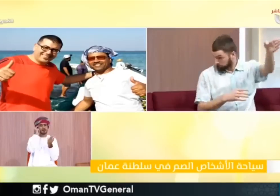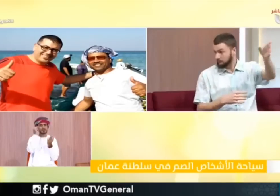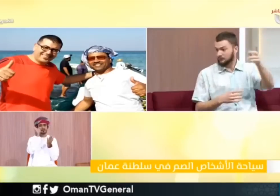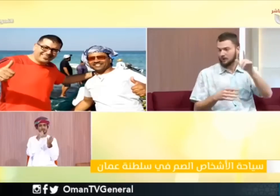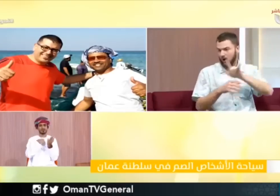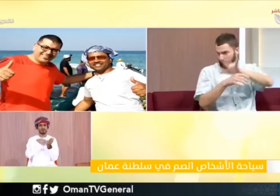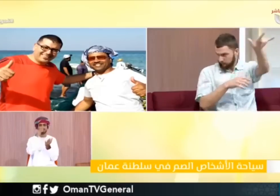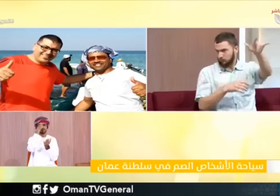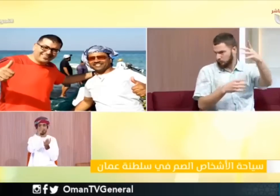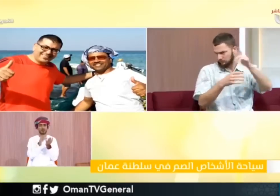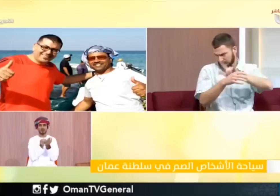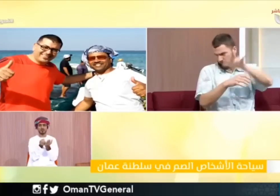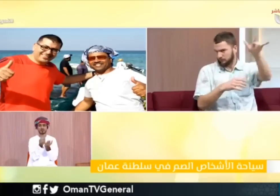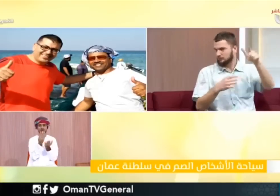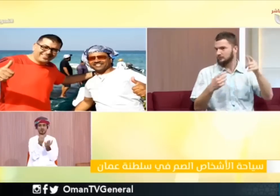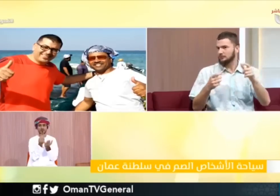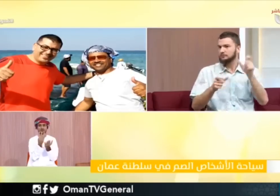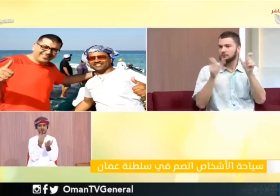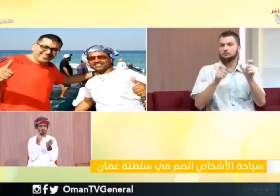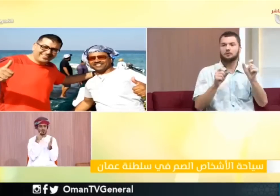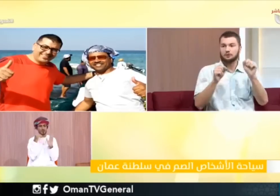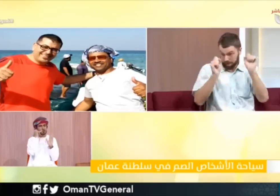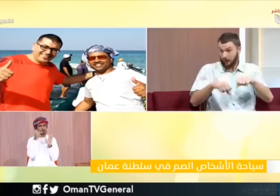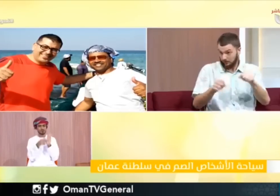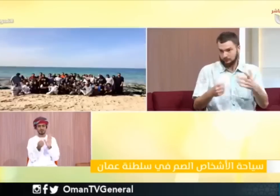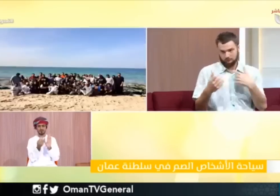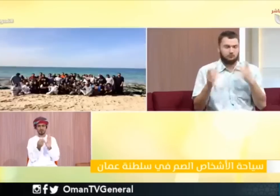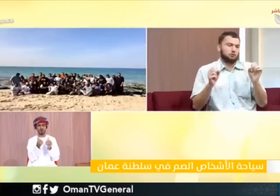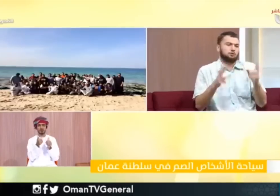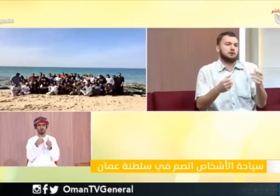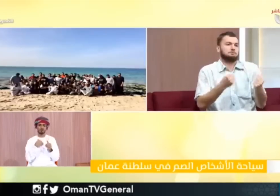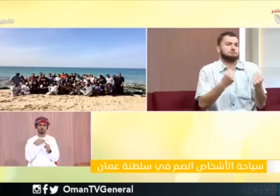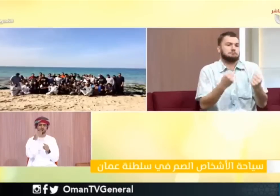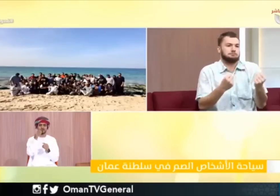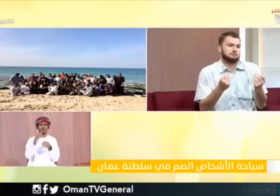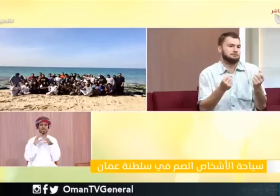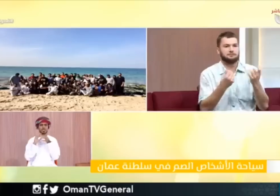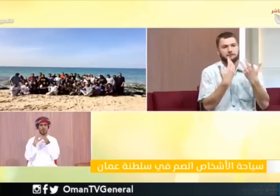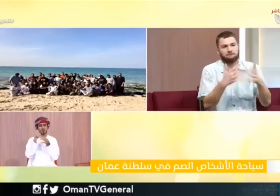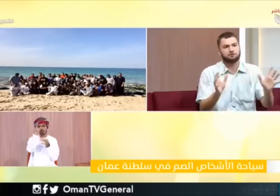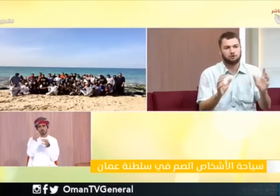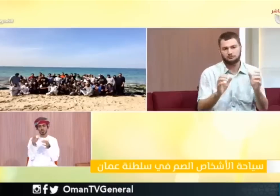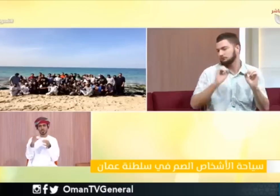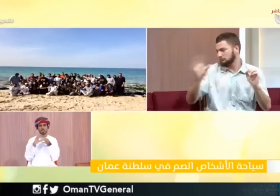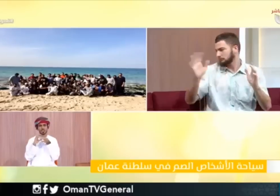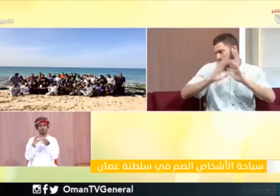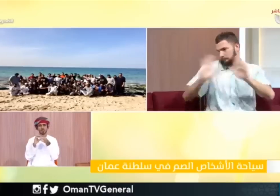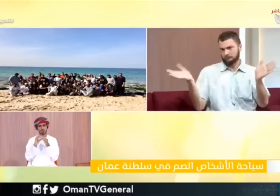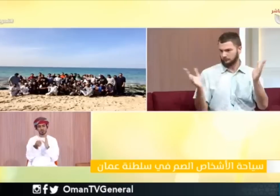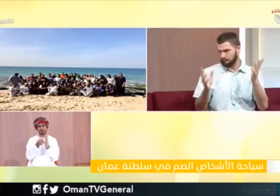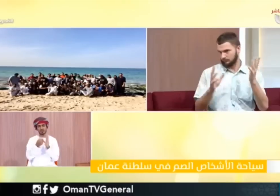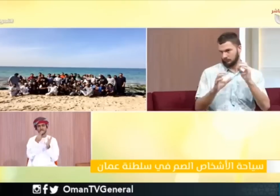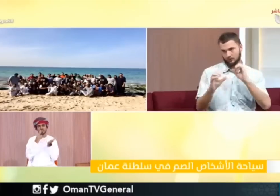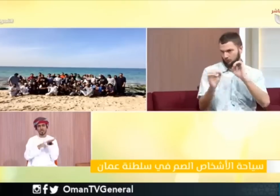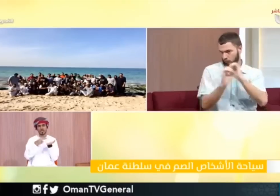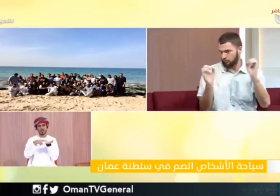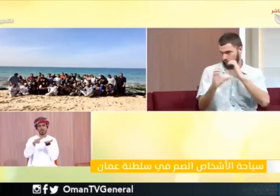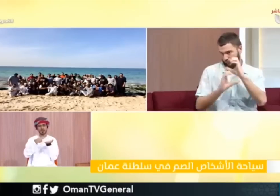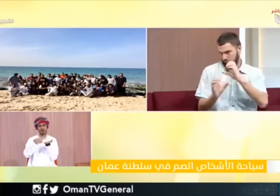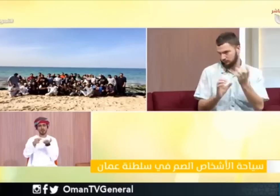ريكوست قادم إليك وممكن اتواصل مع الشخص نفسه عن طريق الكتابة ومفيش أي مشكلة في التواصل